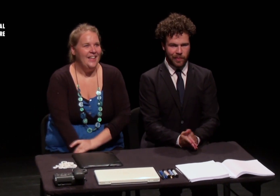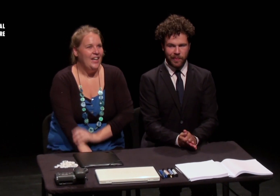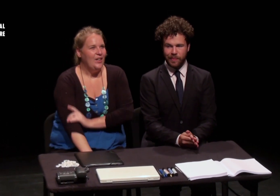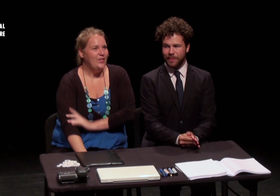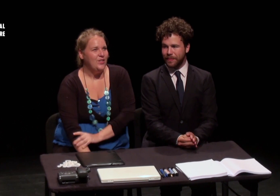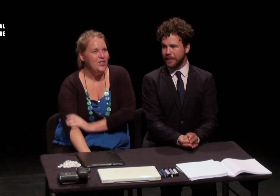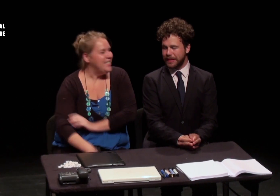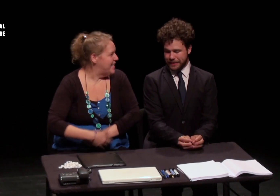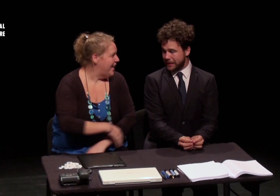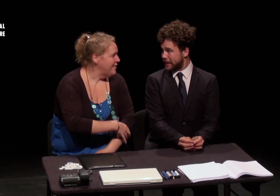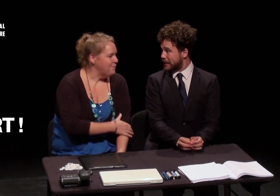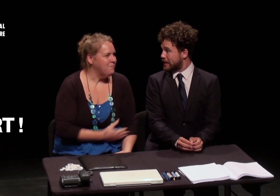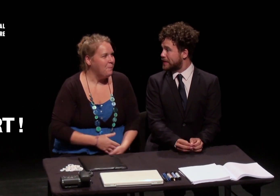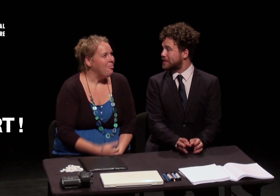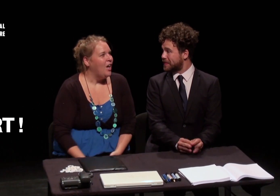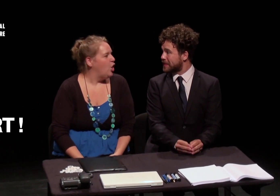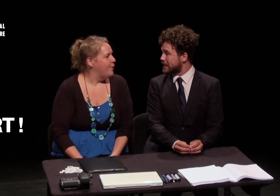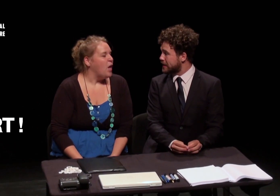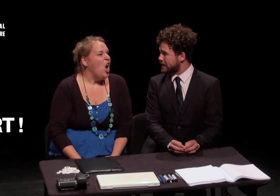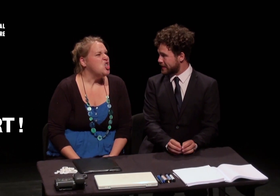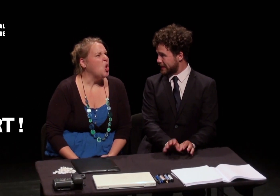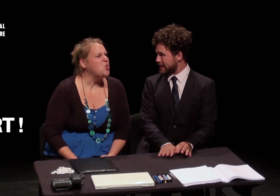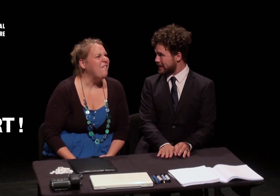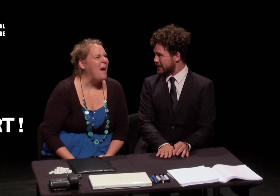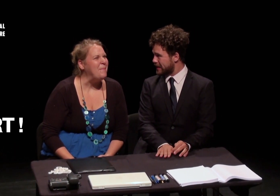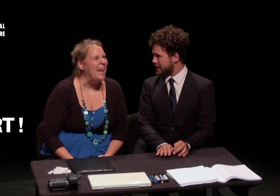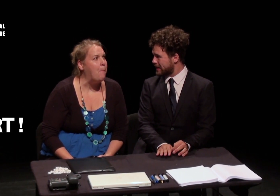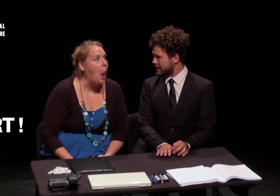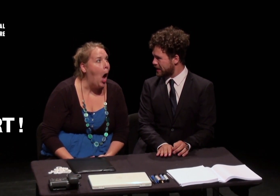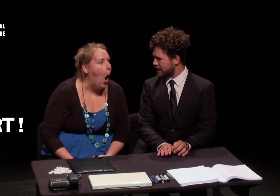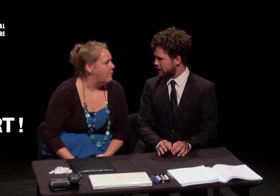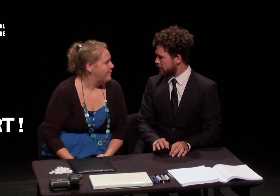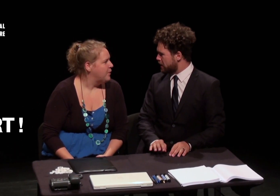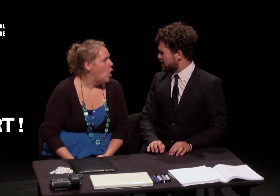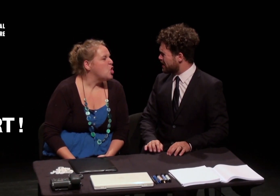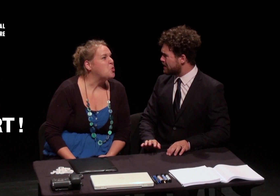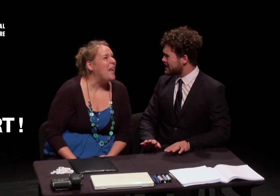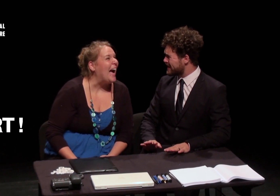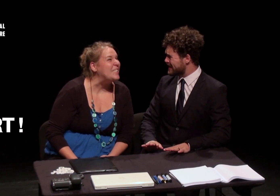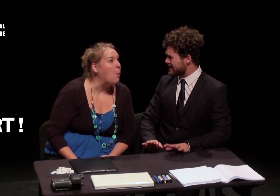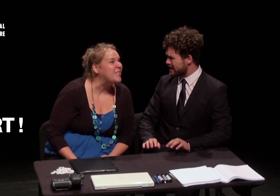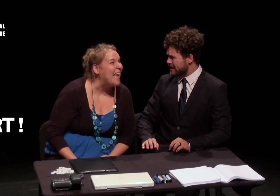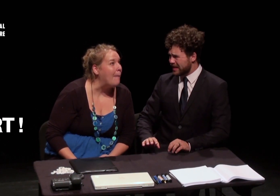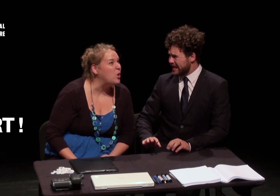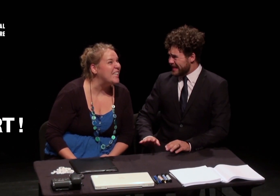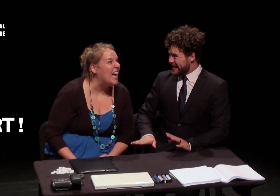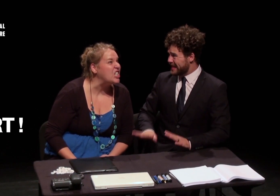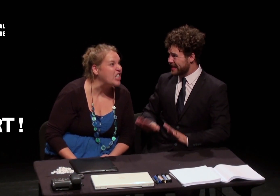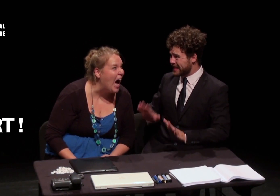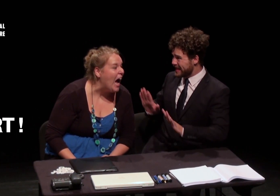Donc je disais, je suis Fabienne Blanc, je suis la responsable des achats